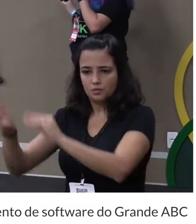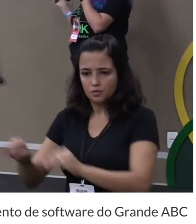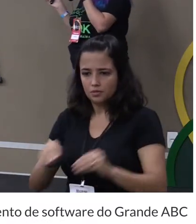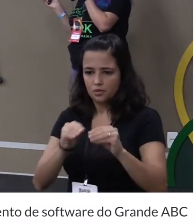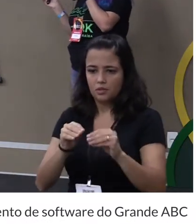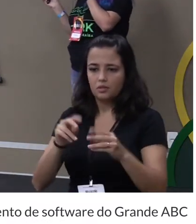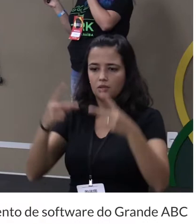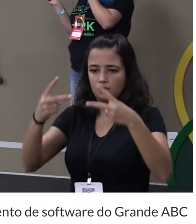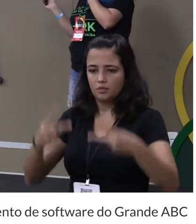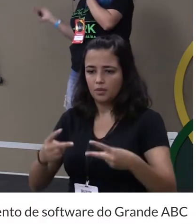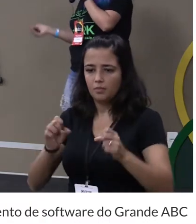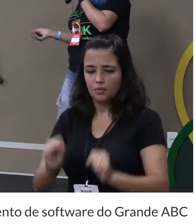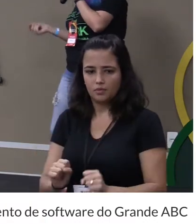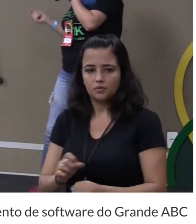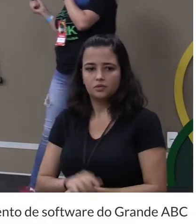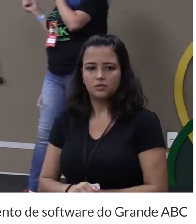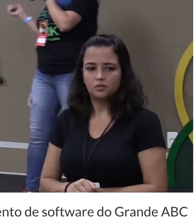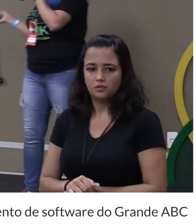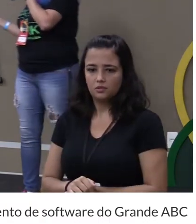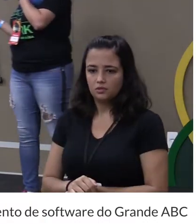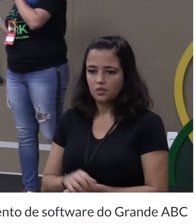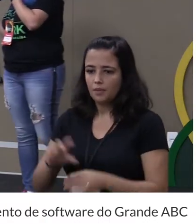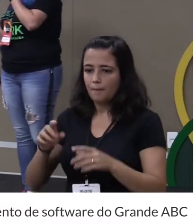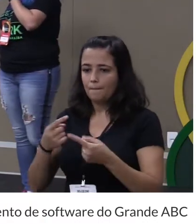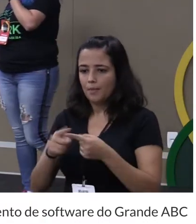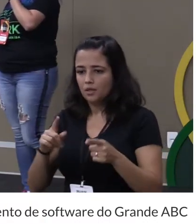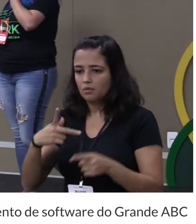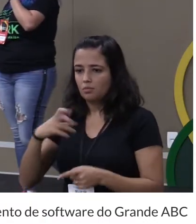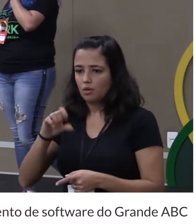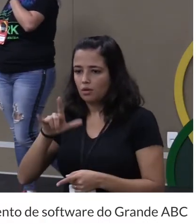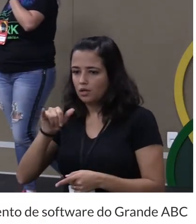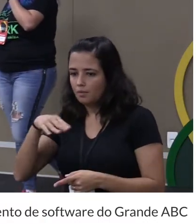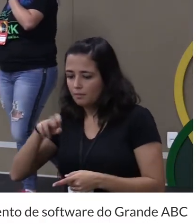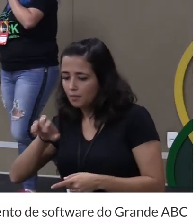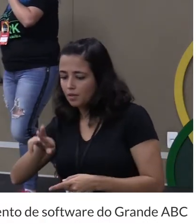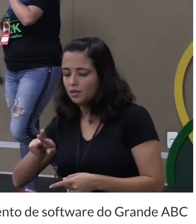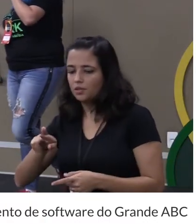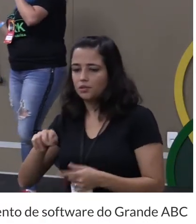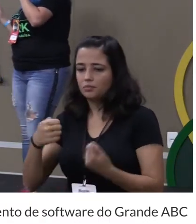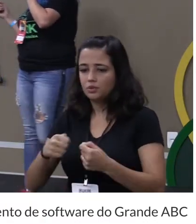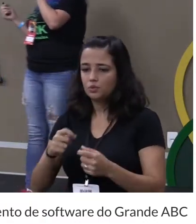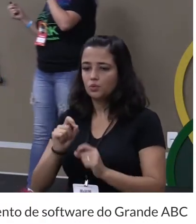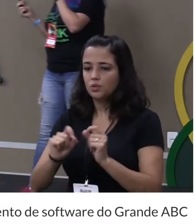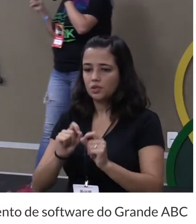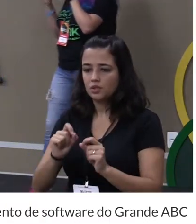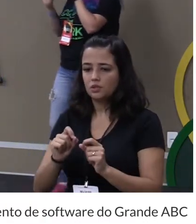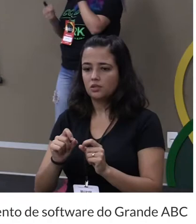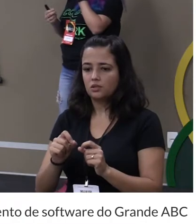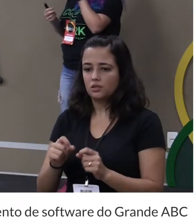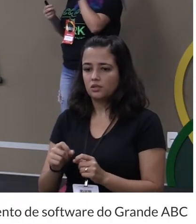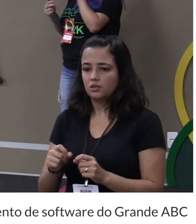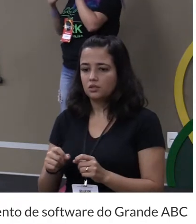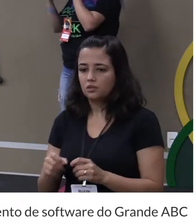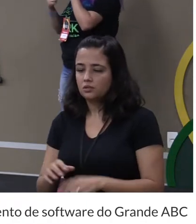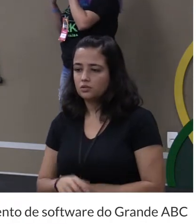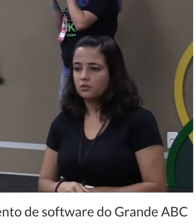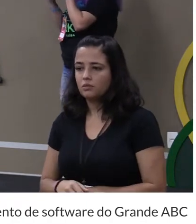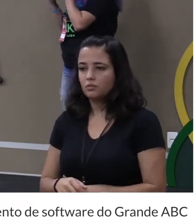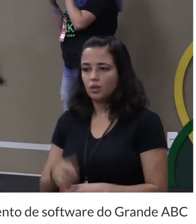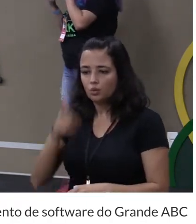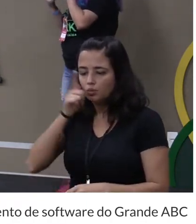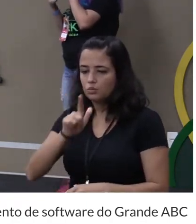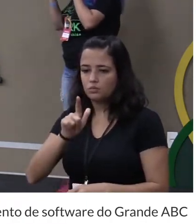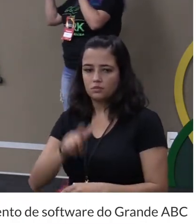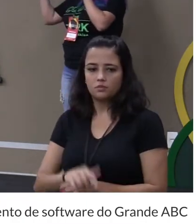de boas a única coisa é que o Polymer precisa os seus componentes nativos por enquanto precisam de um servidor estático para ser